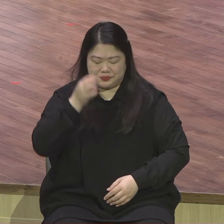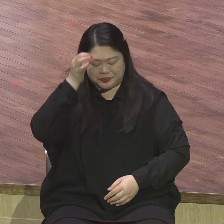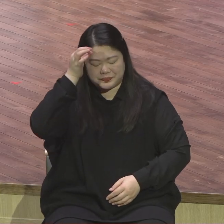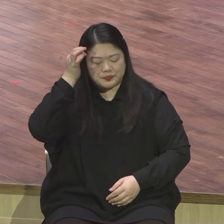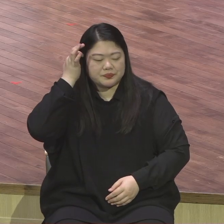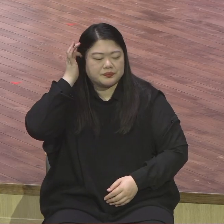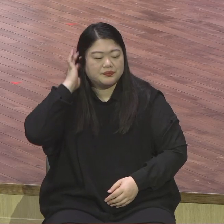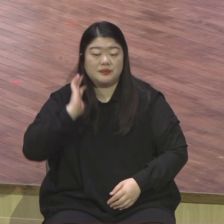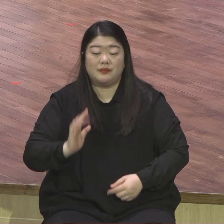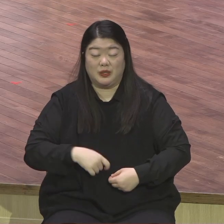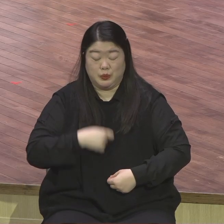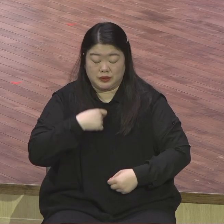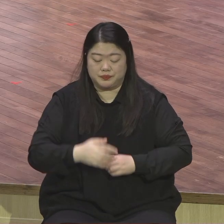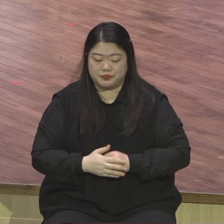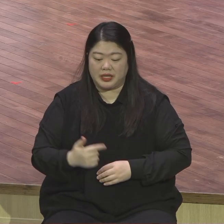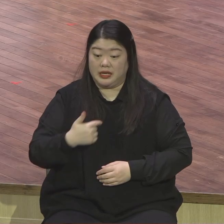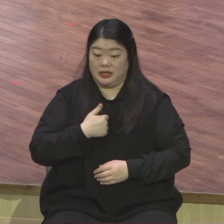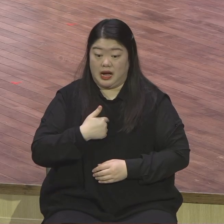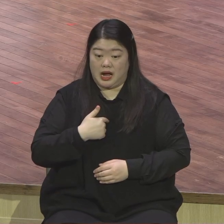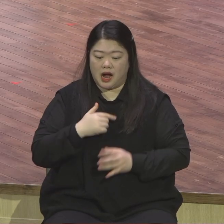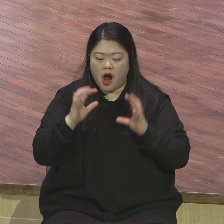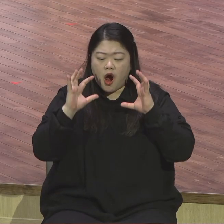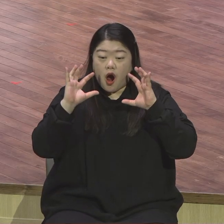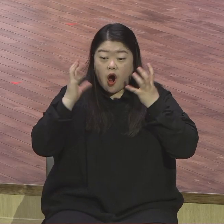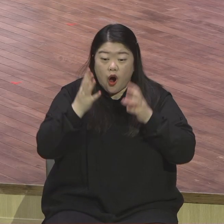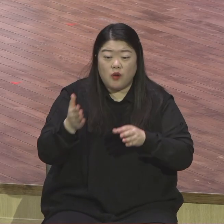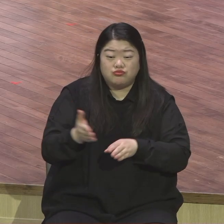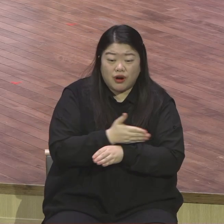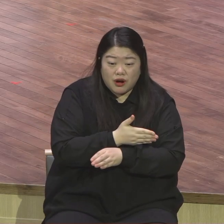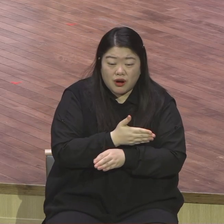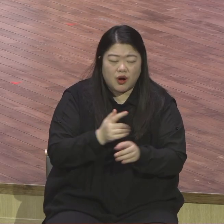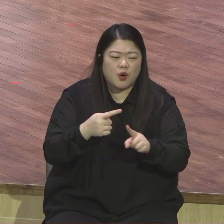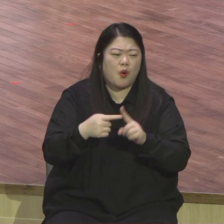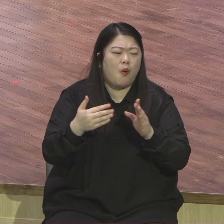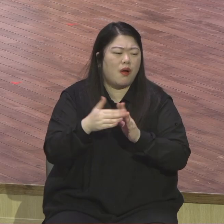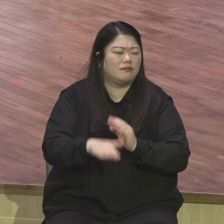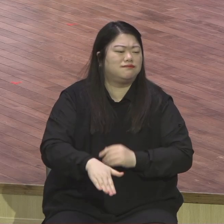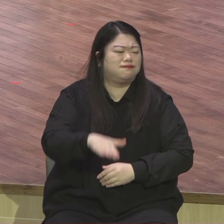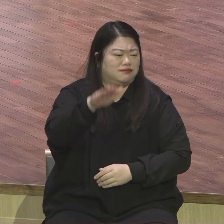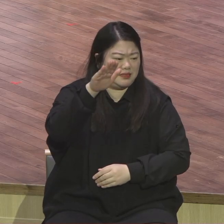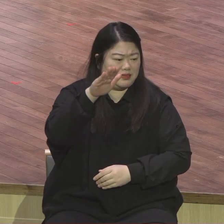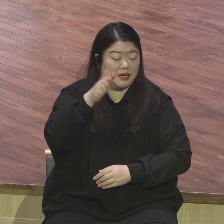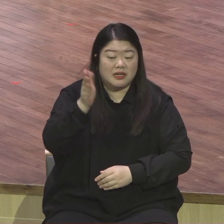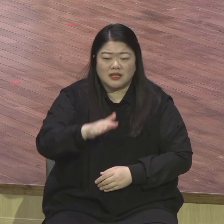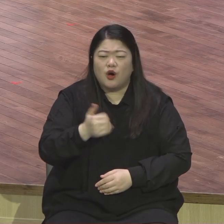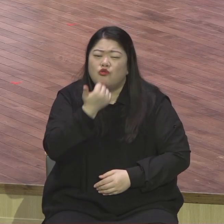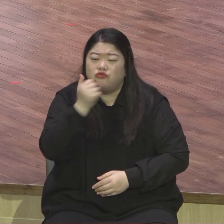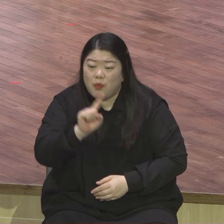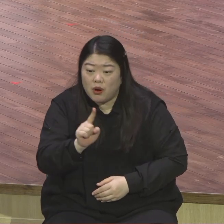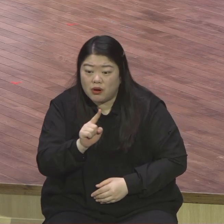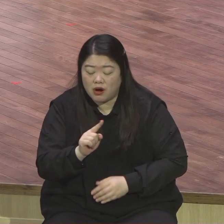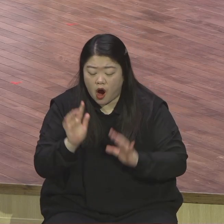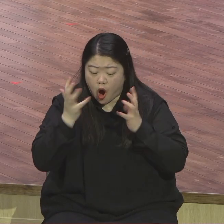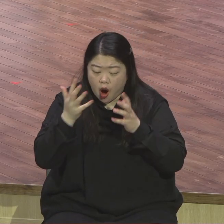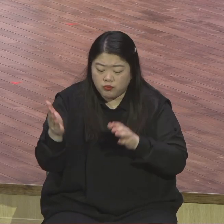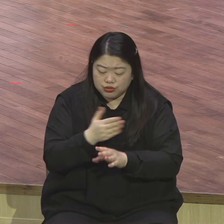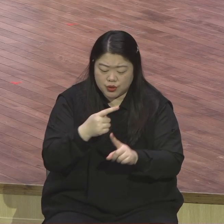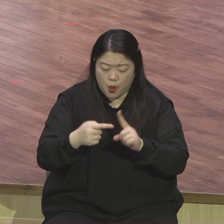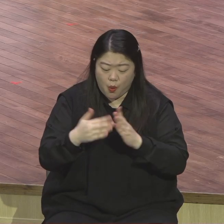원래 모태신화를 전도 안 합니다 교회에서만 살았기 때문에 그런데 가난과